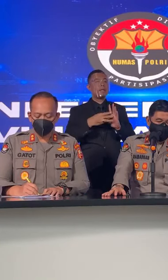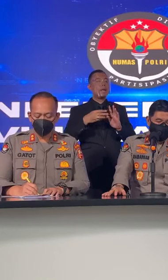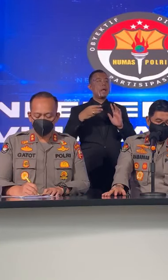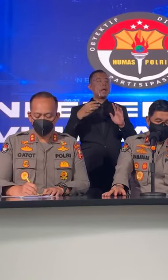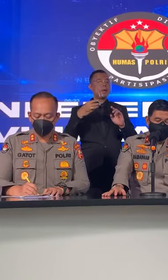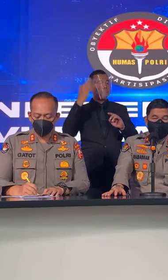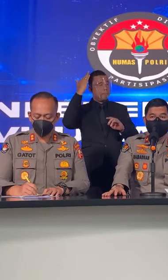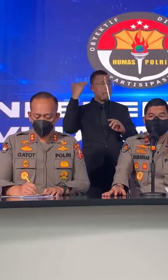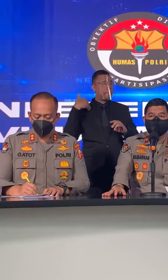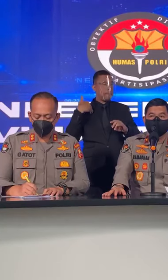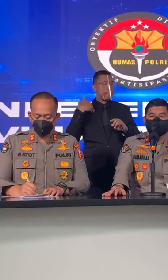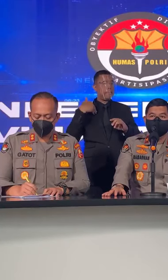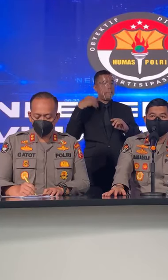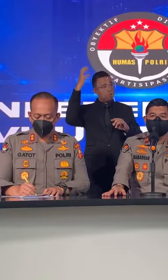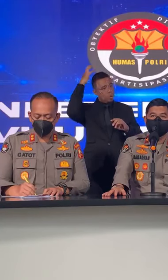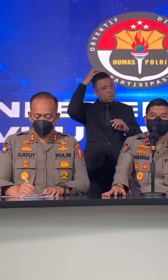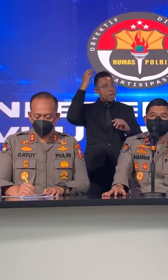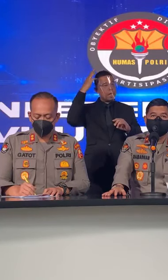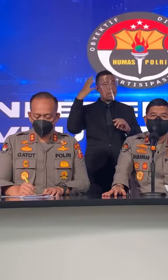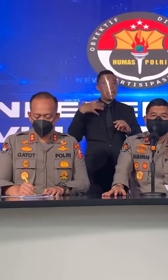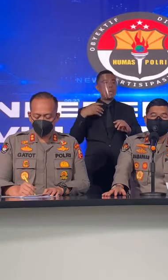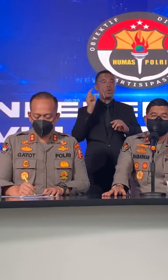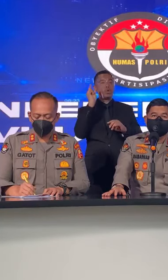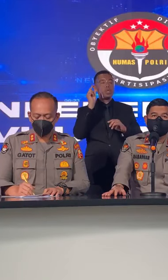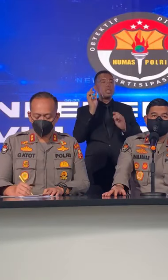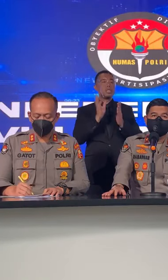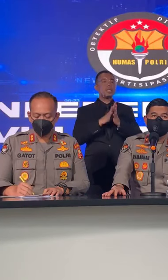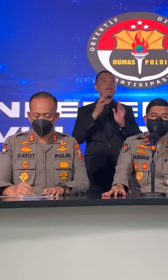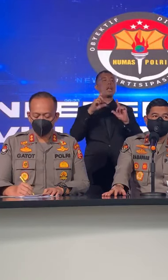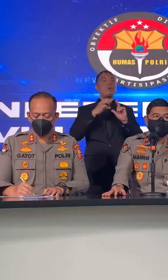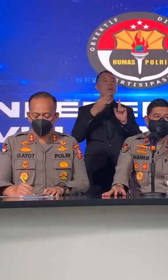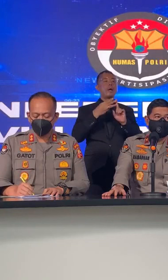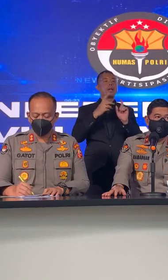Di Kolda Jawa Pak Ya Ya Yang